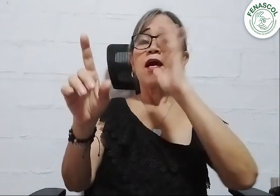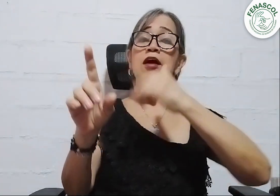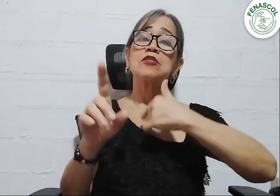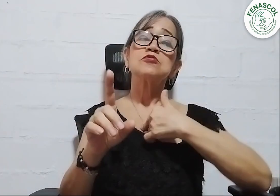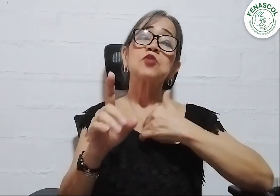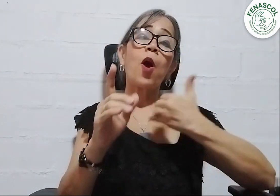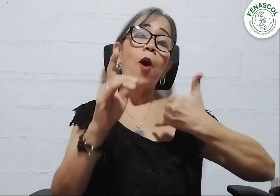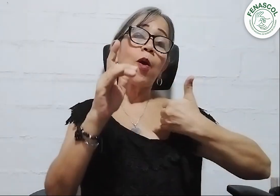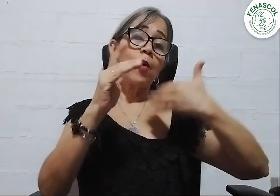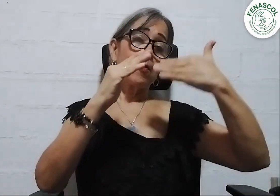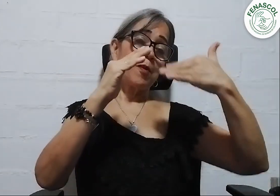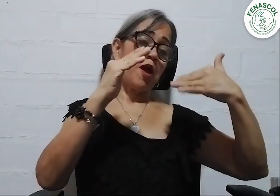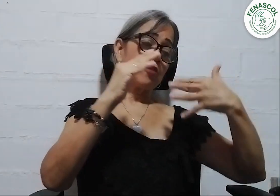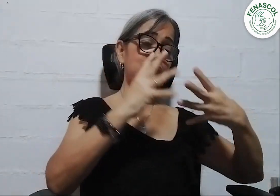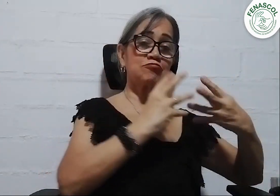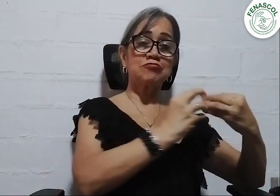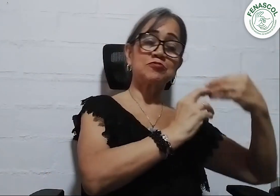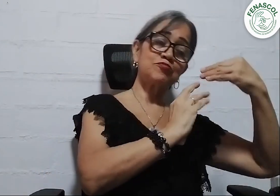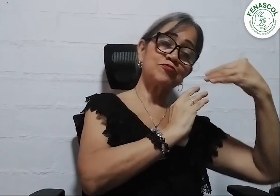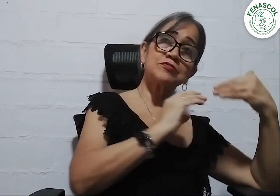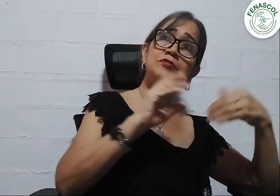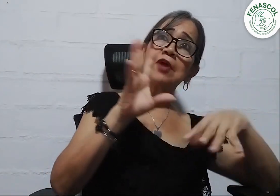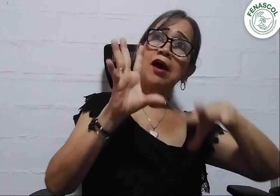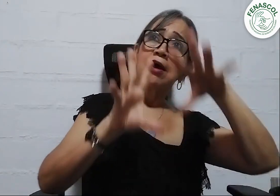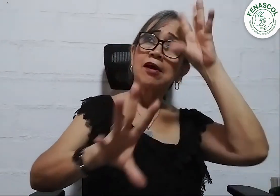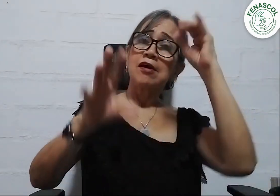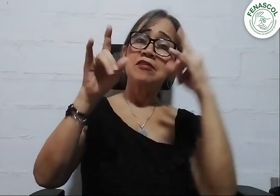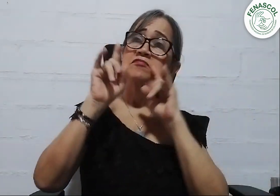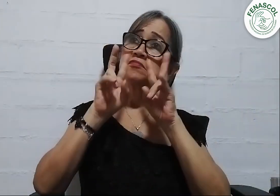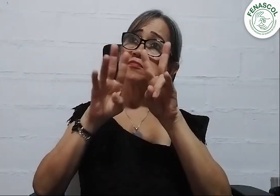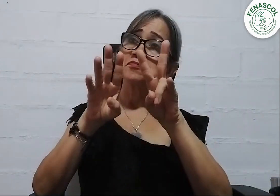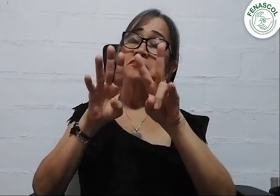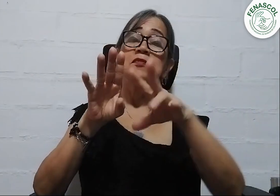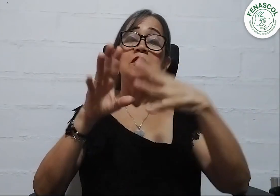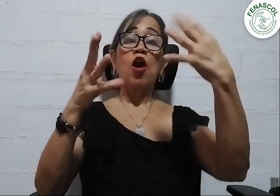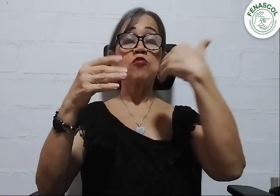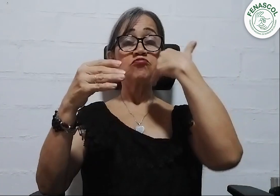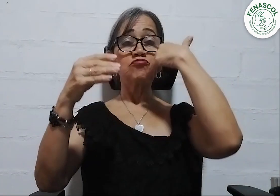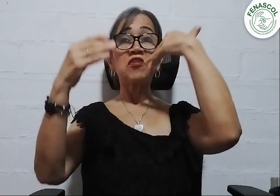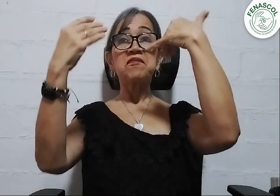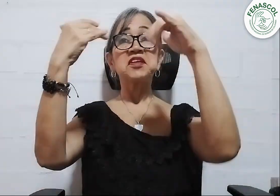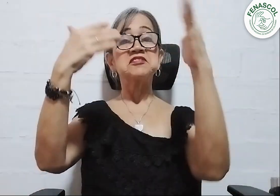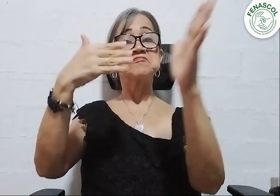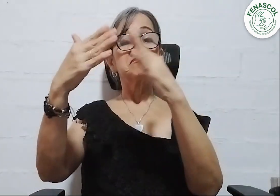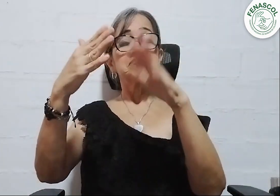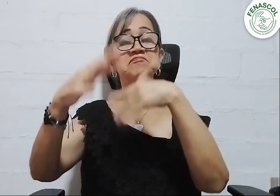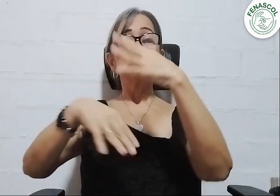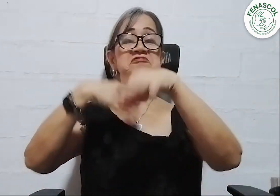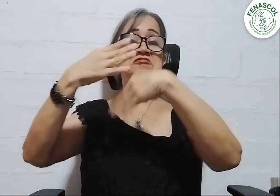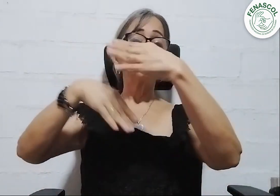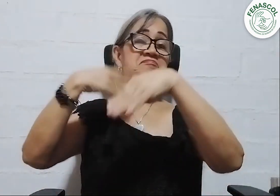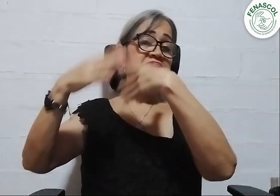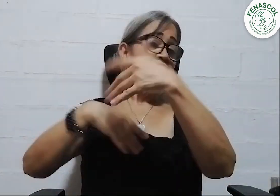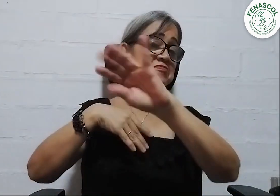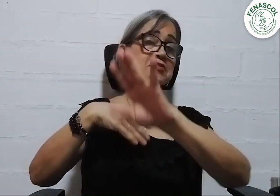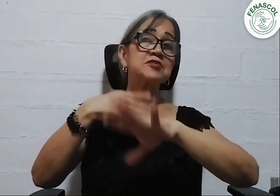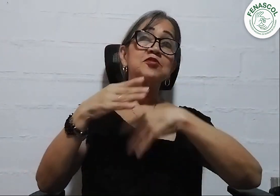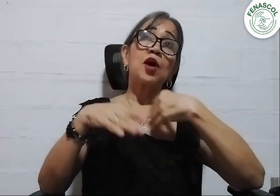Era un grupo de muchas mujeres mayores y yo era joven. Allí recibimos la invitación para